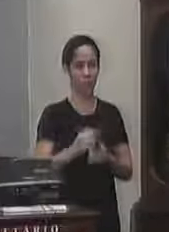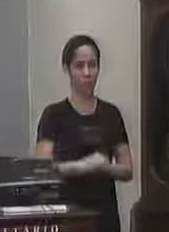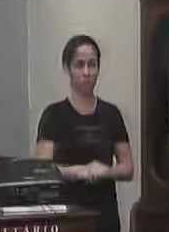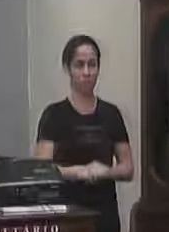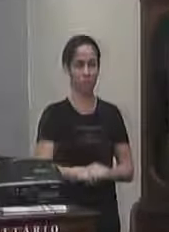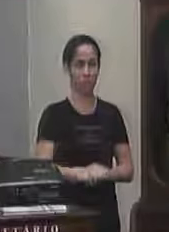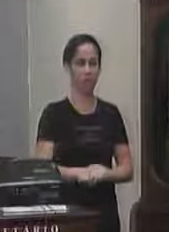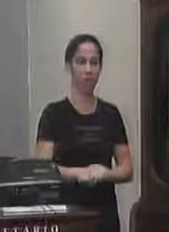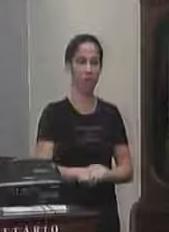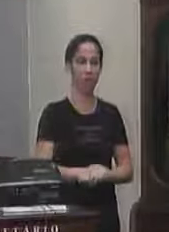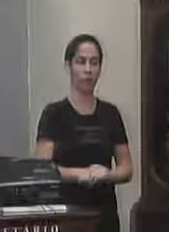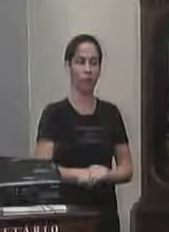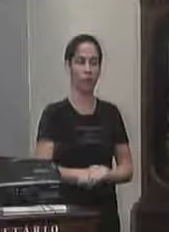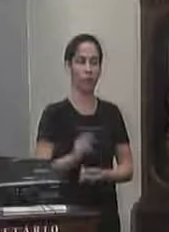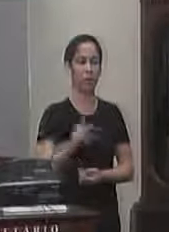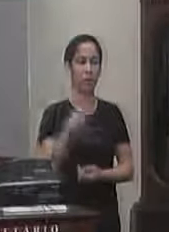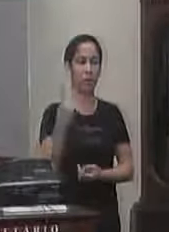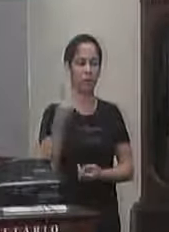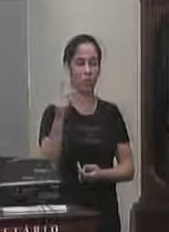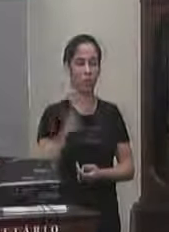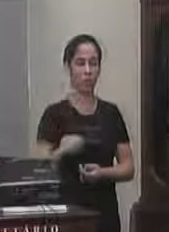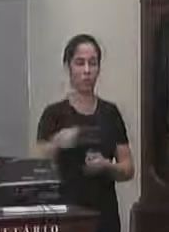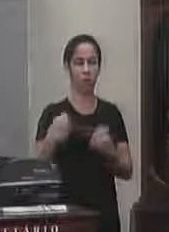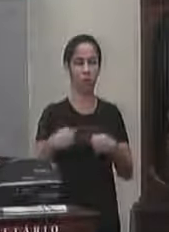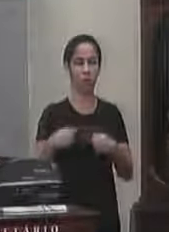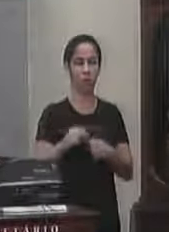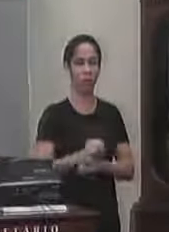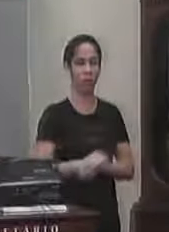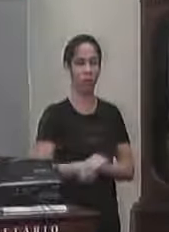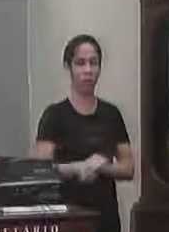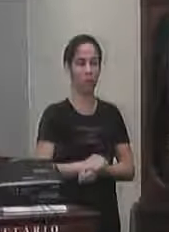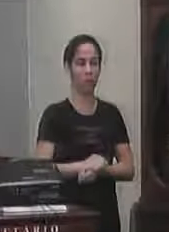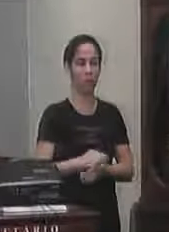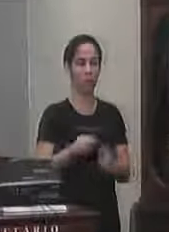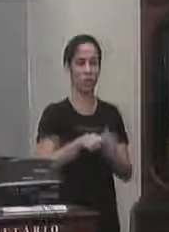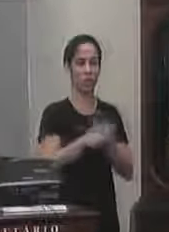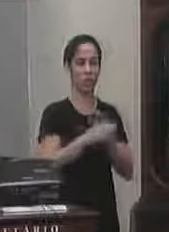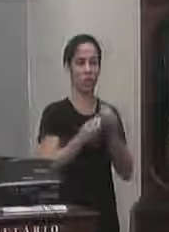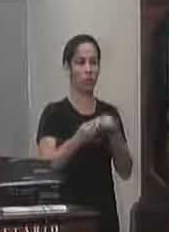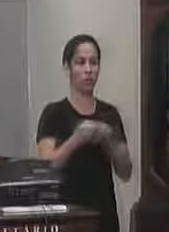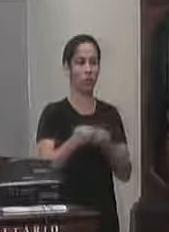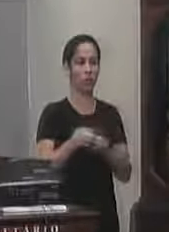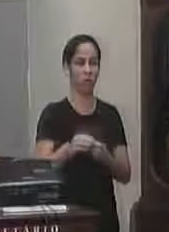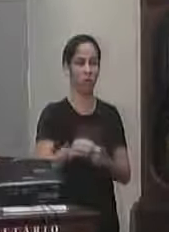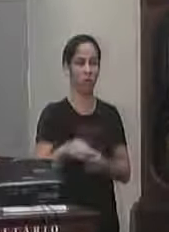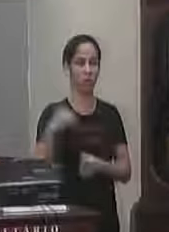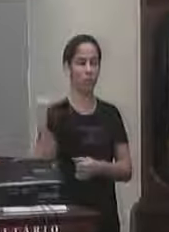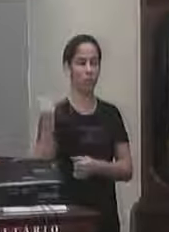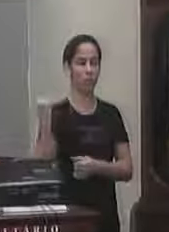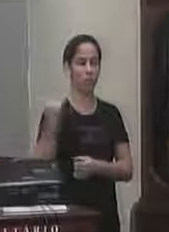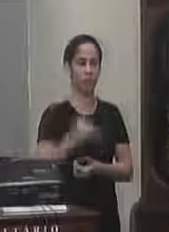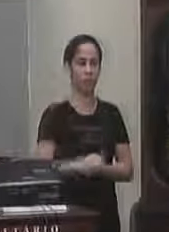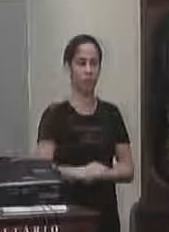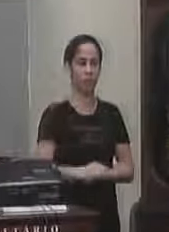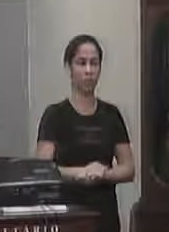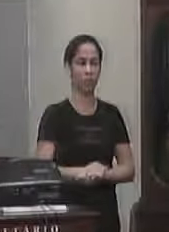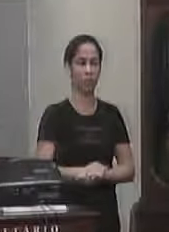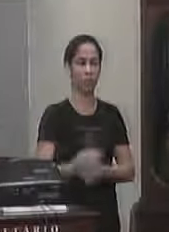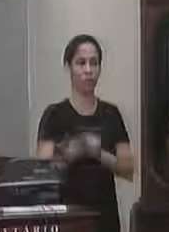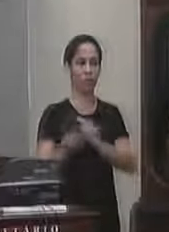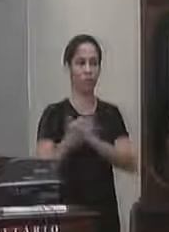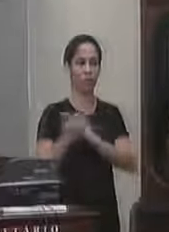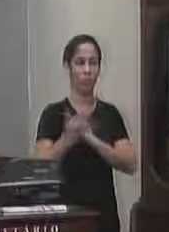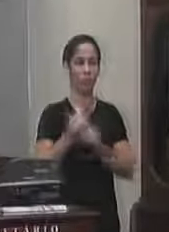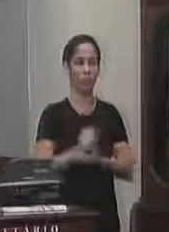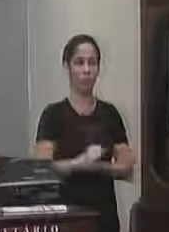as duas vezes que eu precisei da abordagem dela ela foi fundamental ajudou